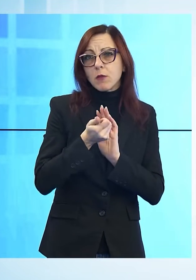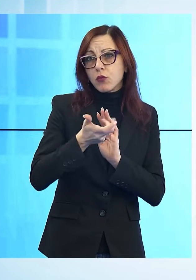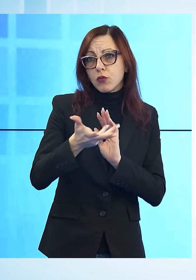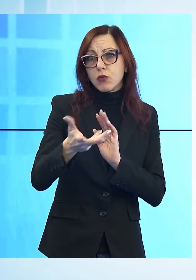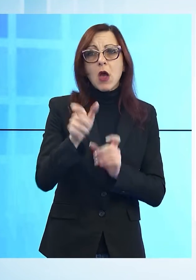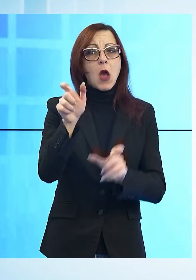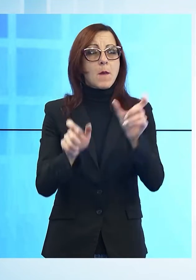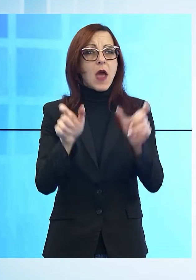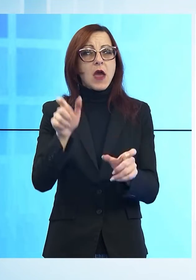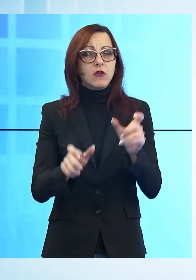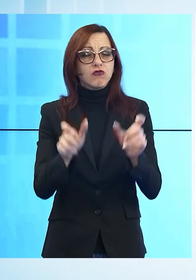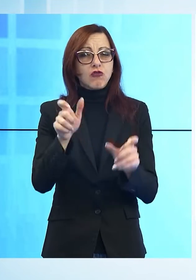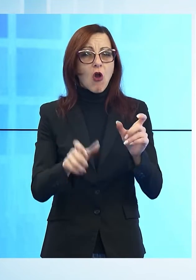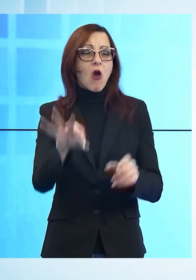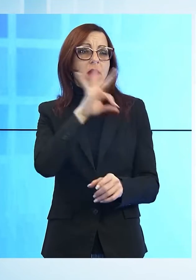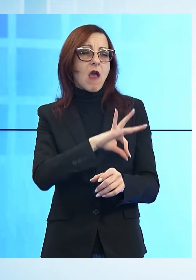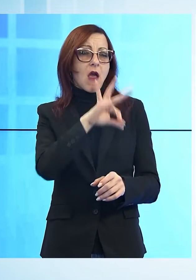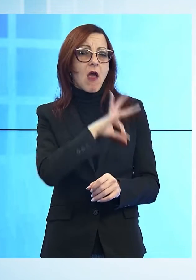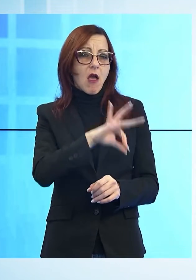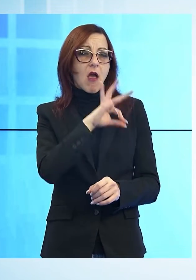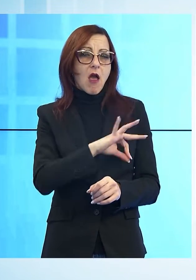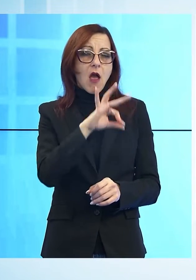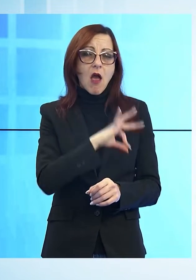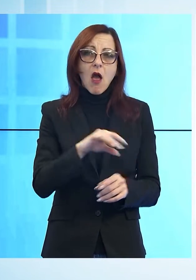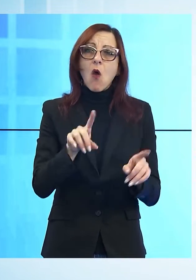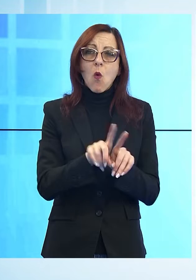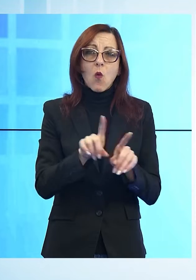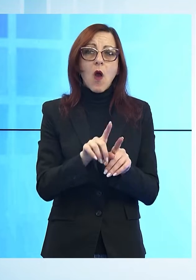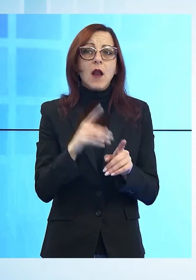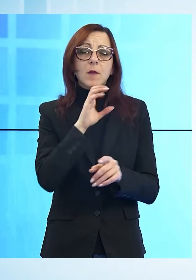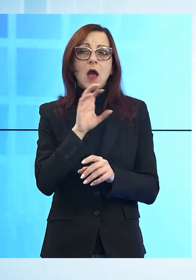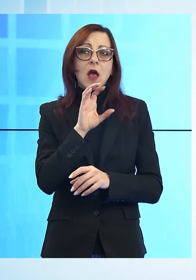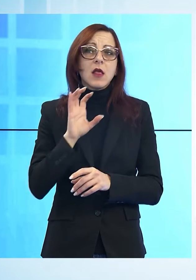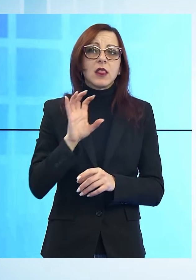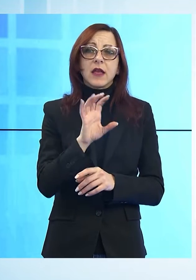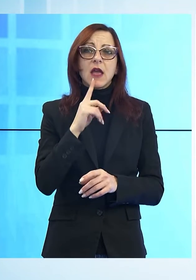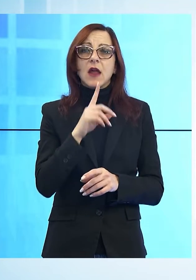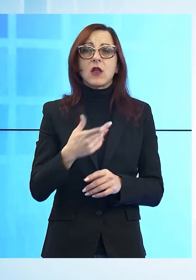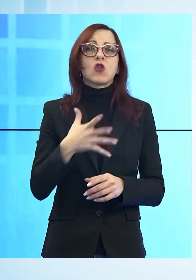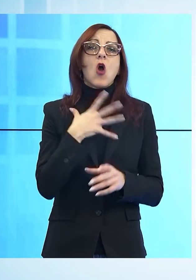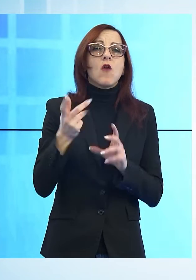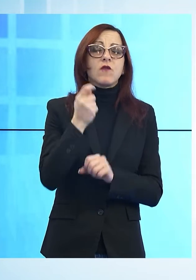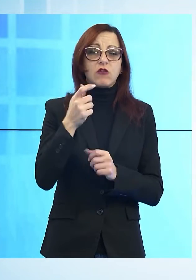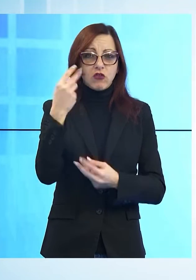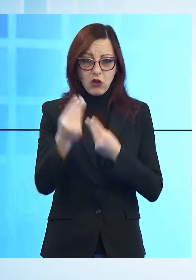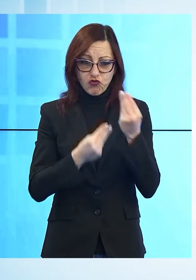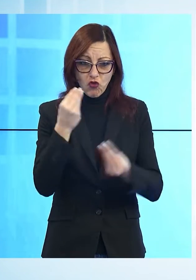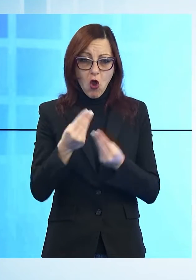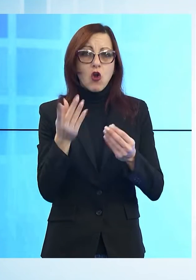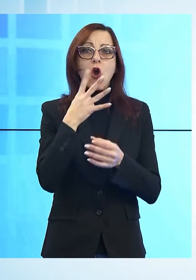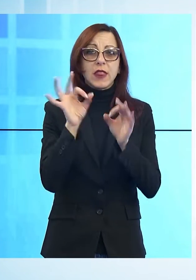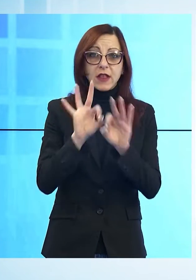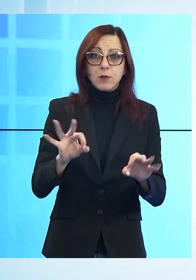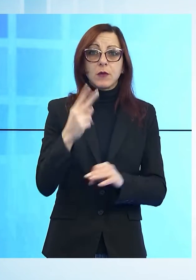beneficiari che hanno omesso di dichiarare disponibilità economiche emergenti da vincite al gioco, la disponibilità di due